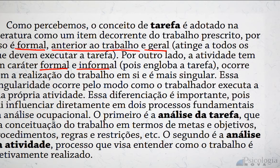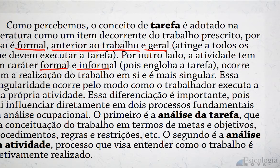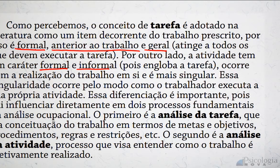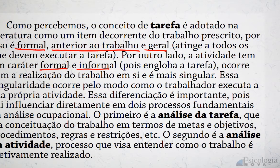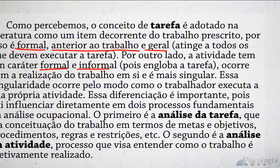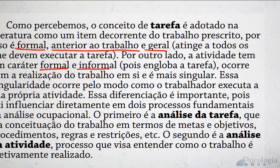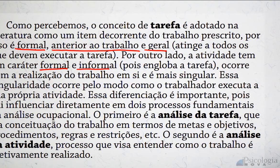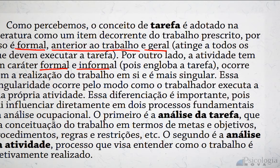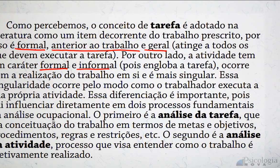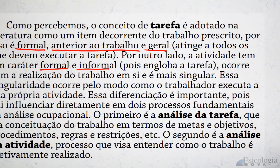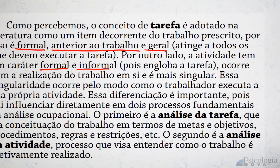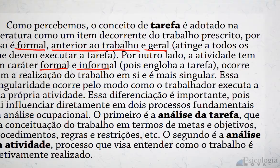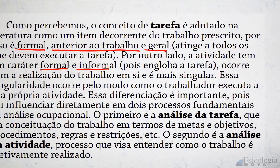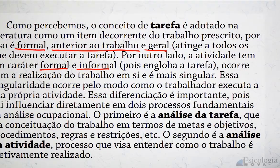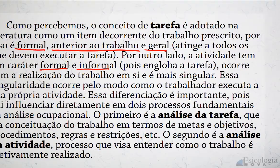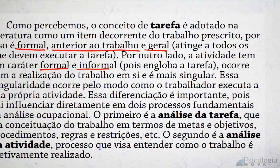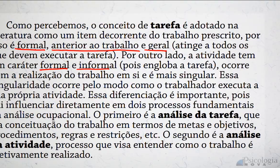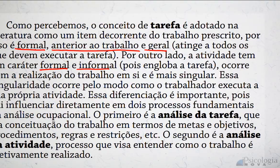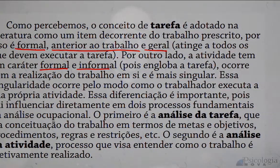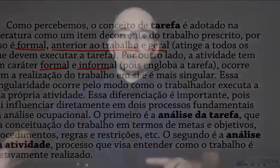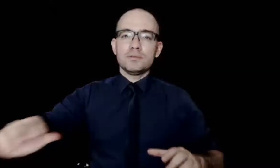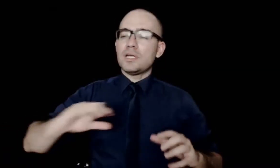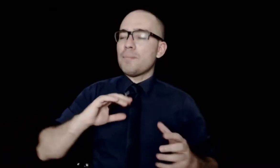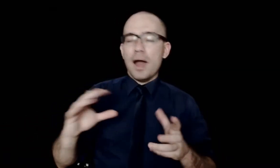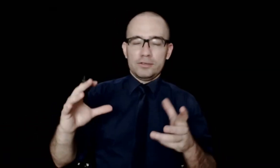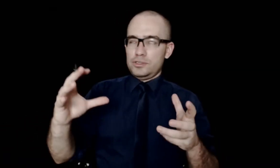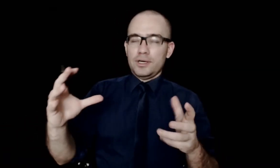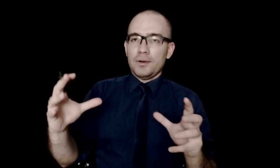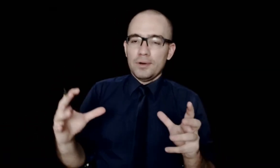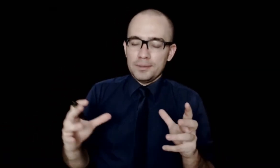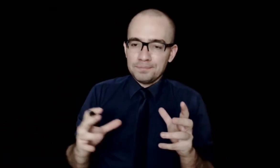é mais singular. Gente, pausa dramática agora.